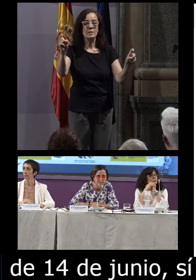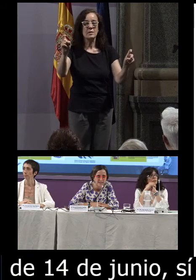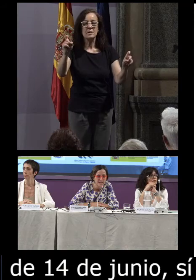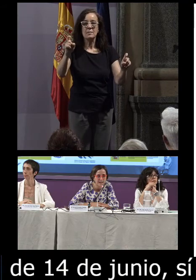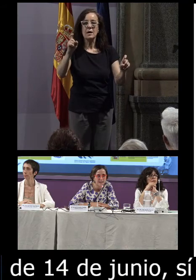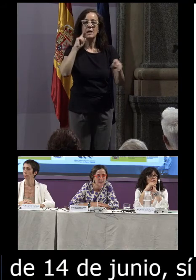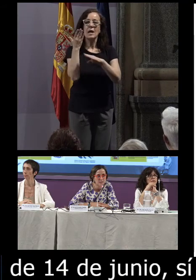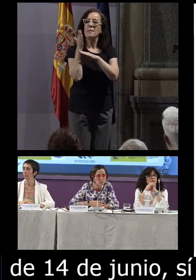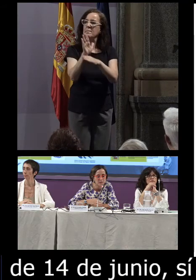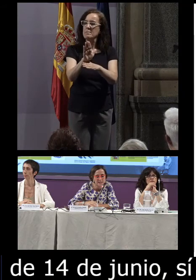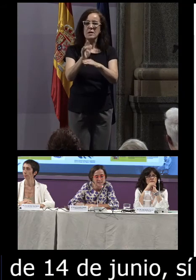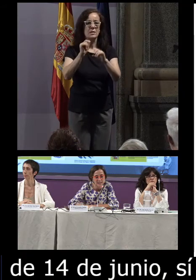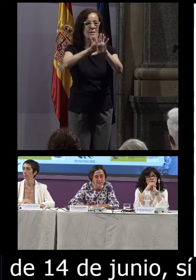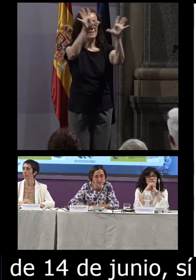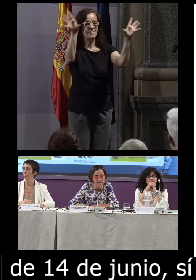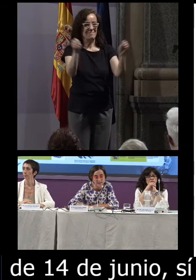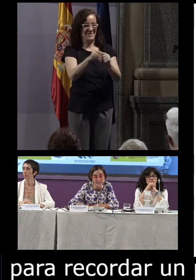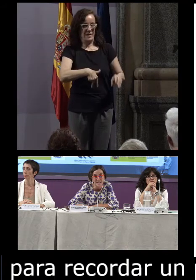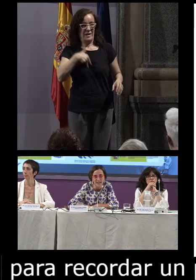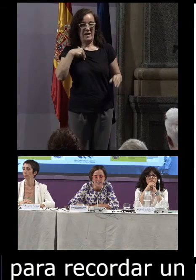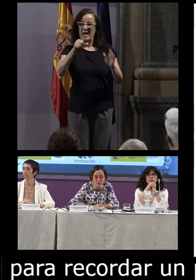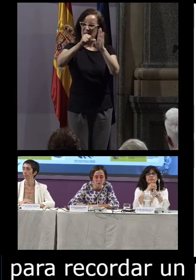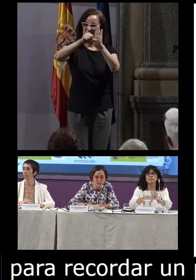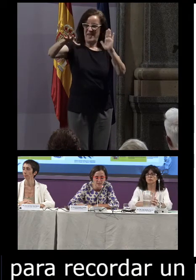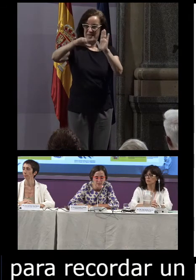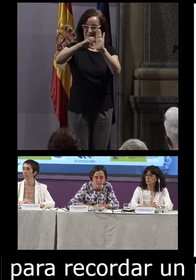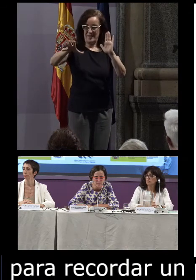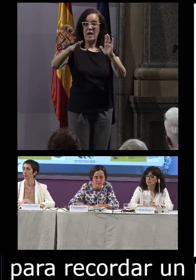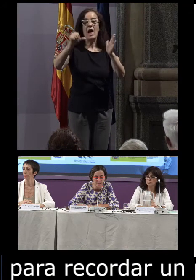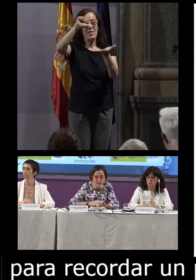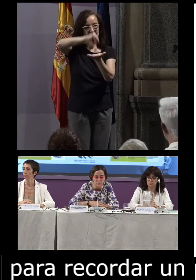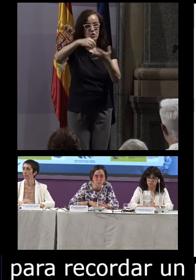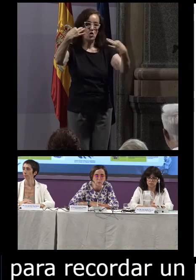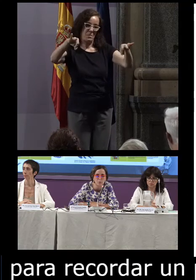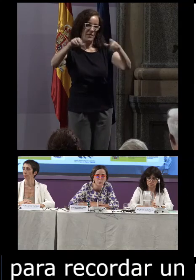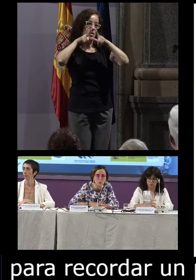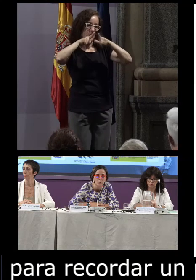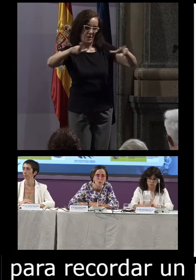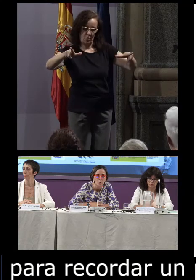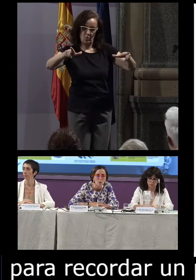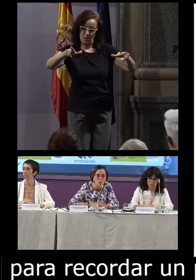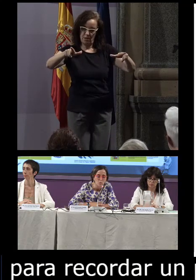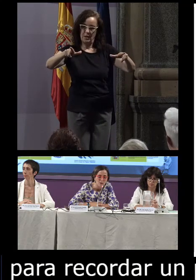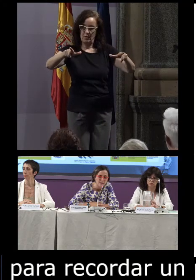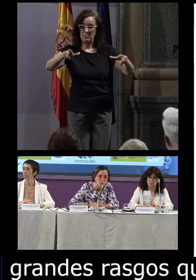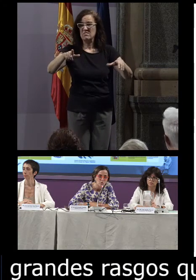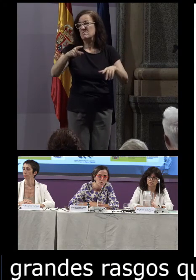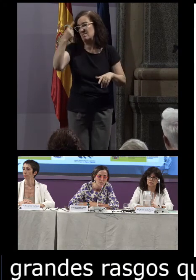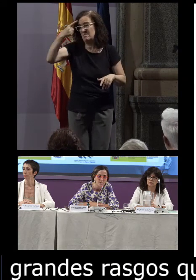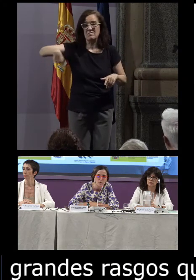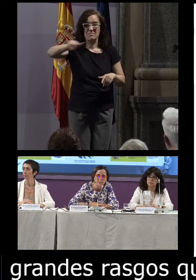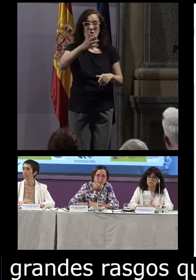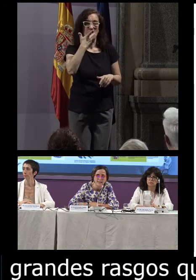para presentar a grandes rasgos que es el CENELSE, el Centro de Normalización Lingüística. Como casi todos